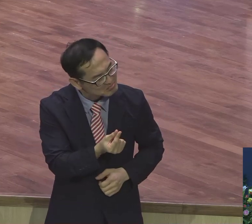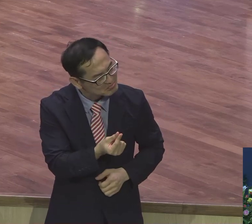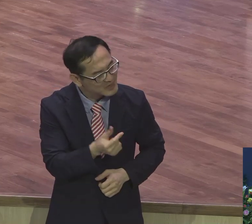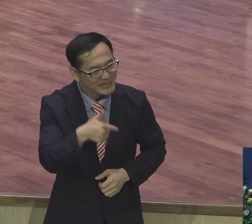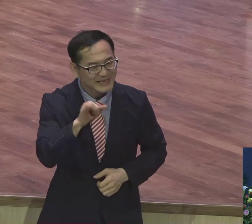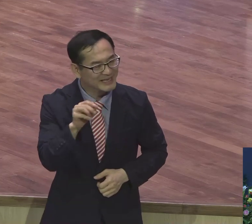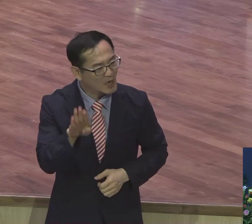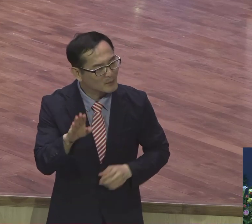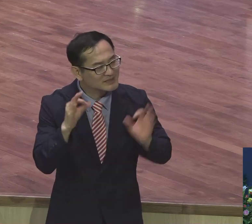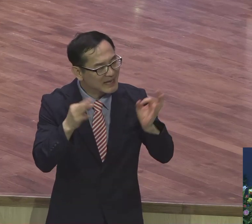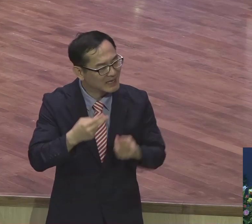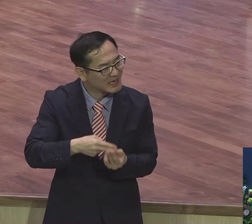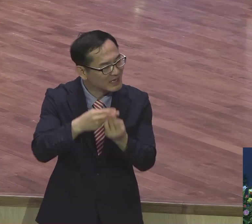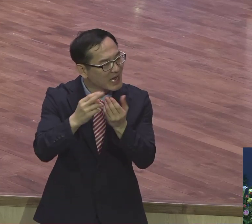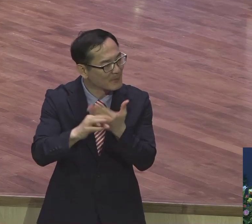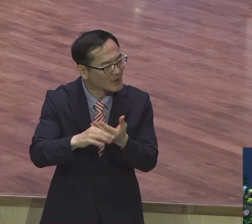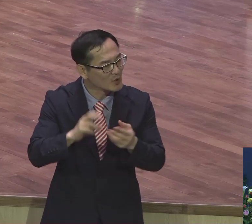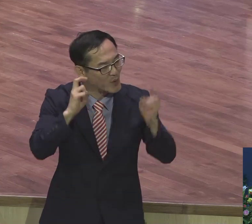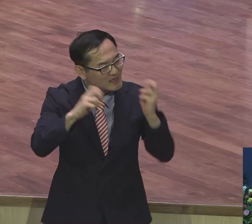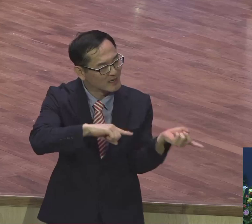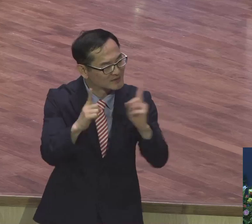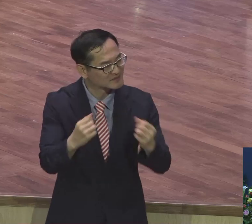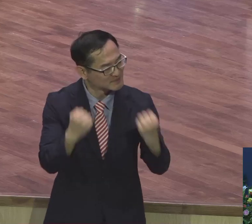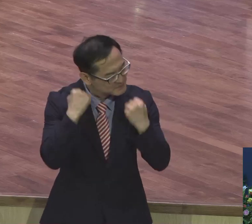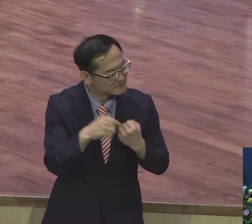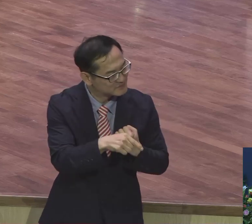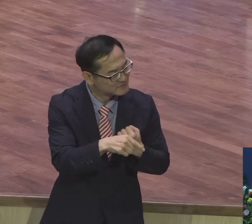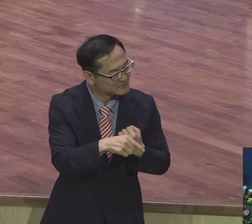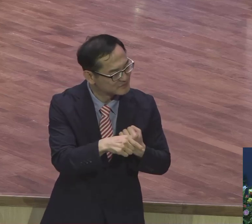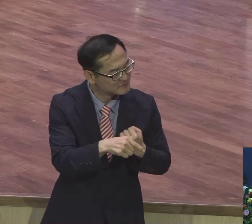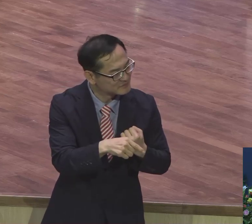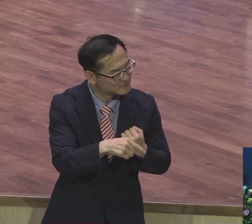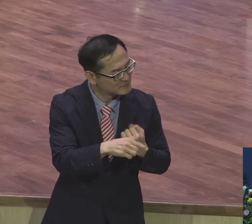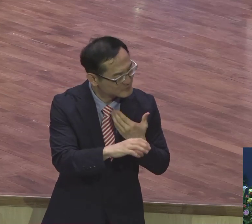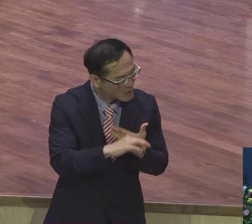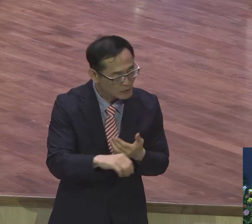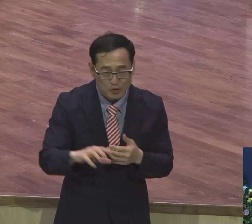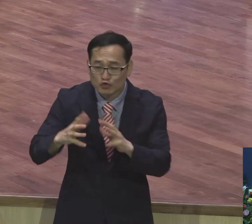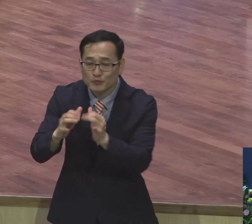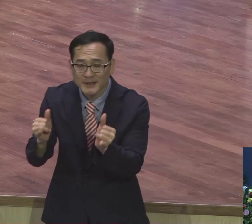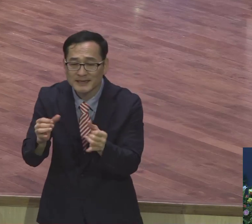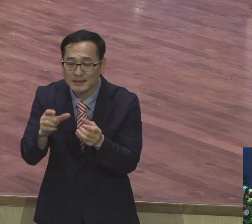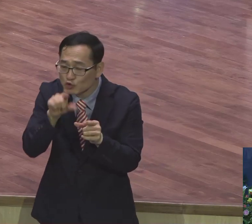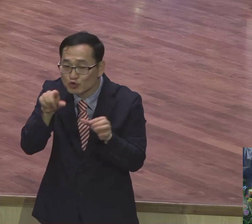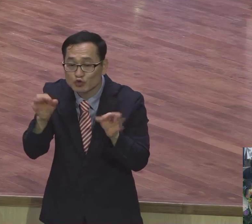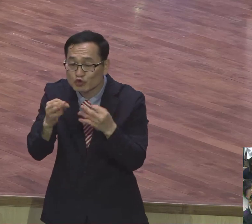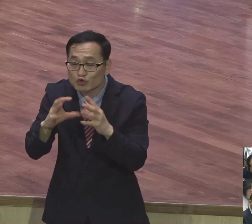기업은행에 예금을 하면 기업이 산다면 국민은행이 예금을 하면 국민이 사냐.